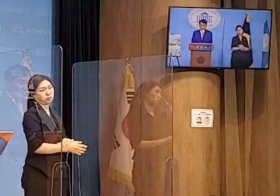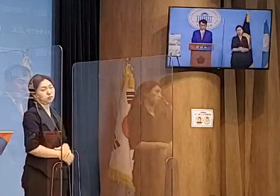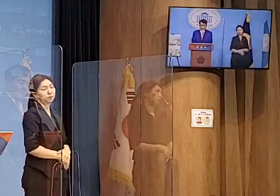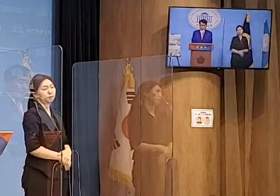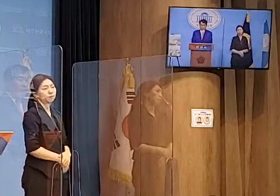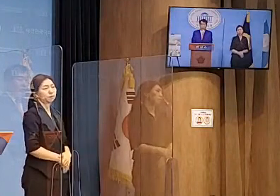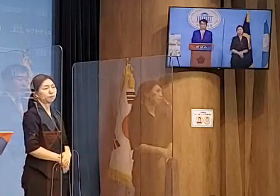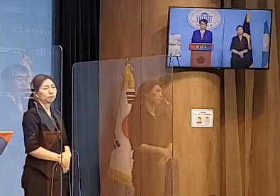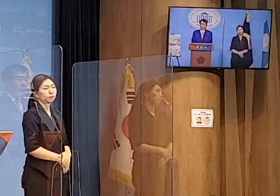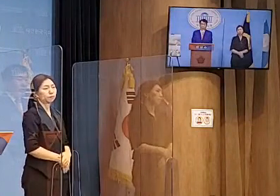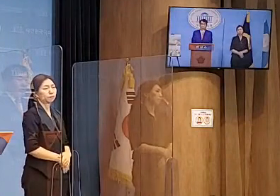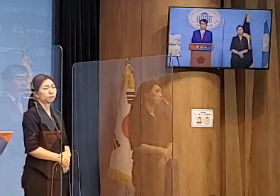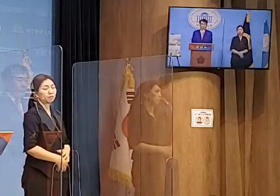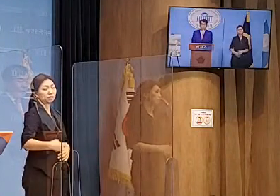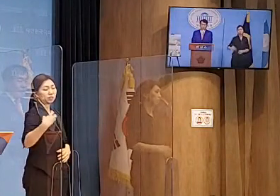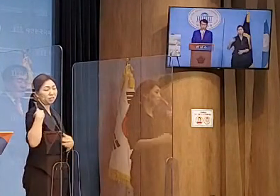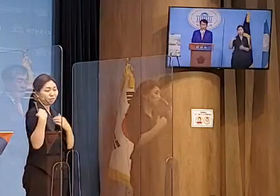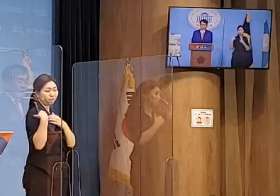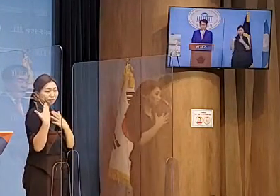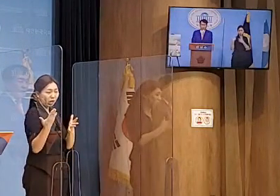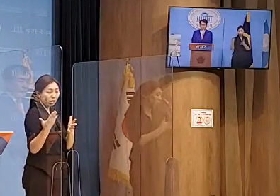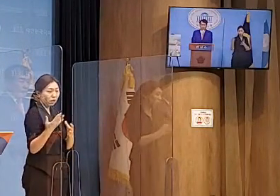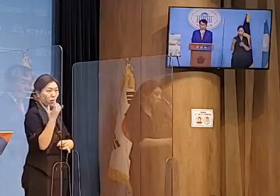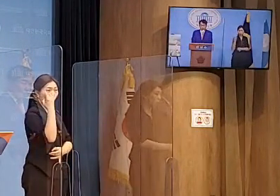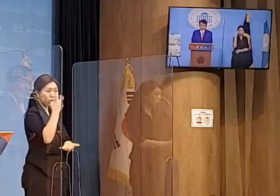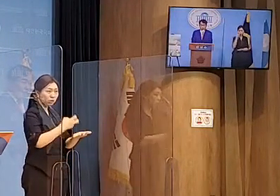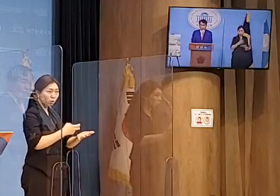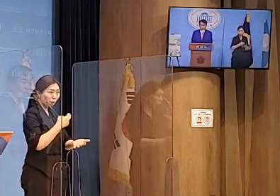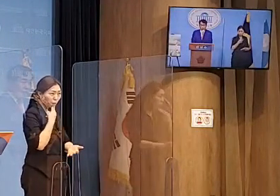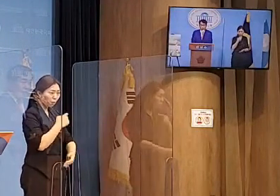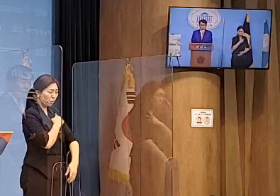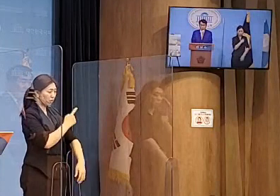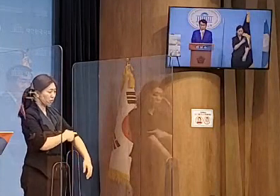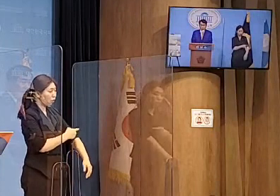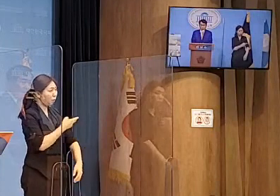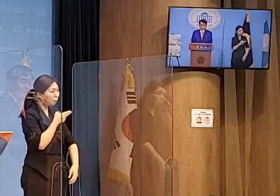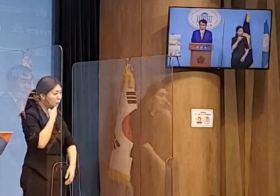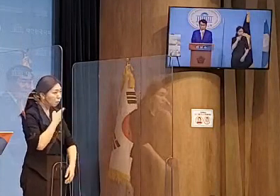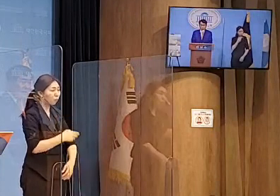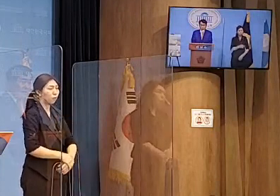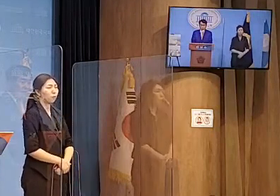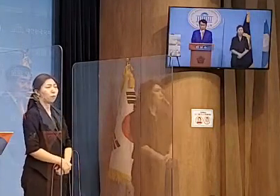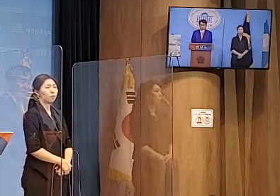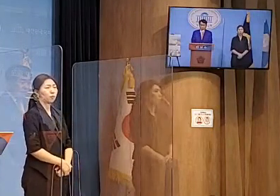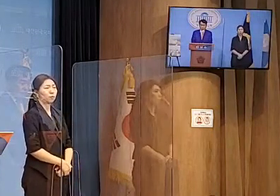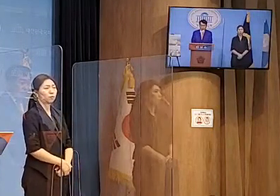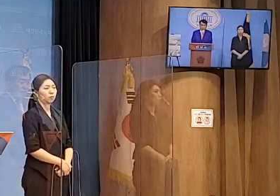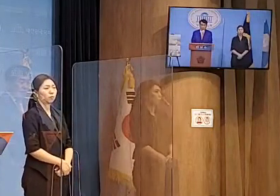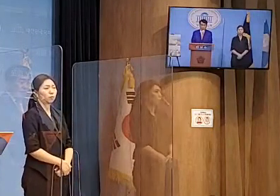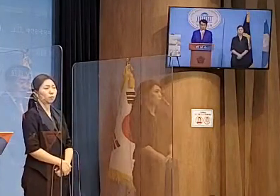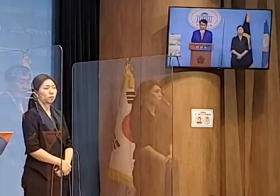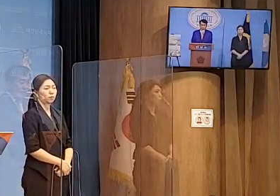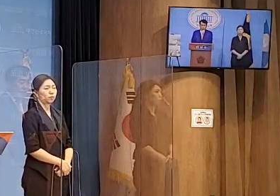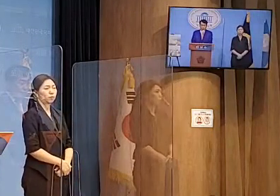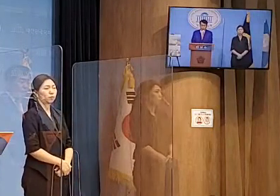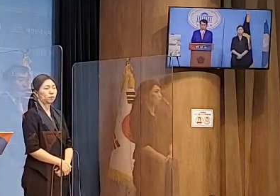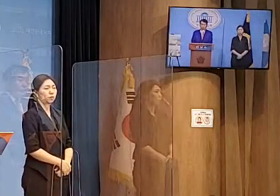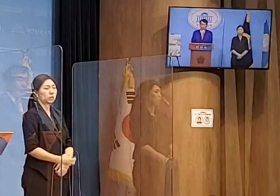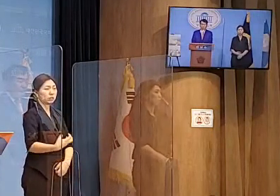무책임, 무원칙, 무능력, 무책임,